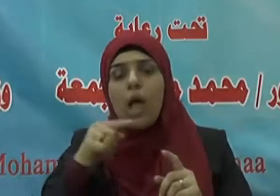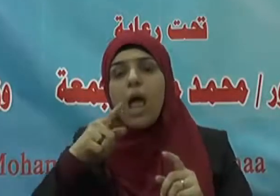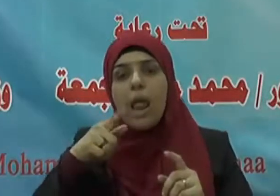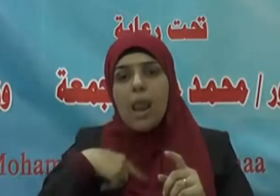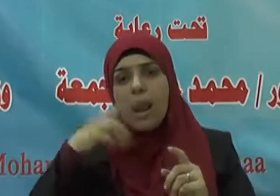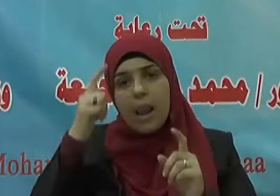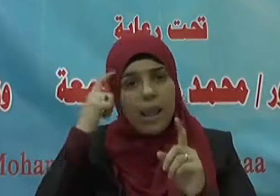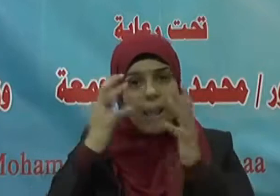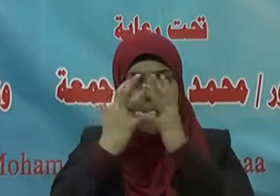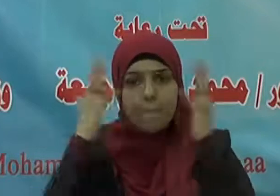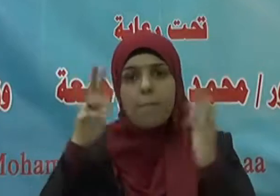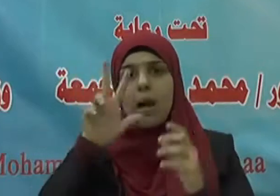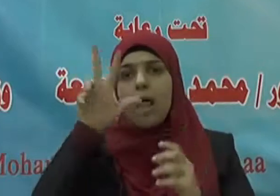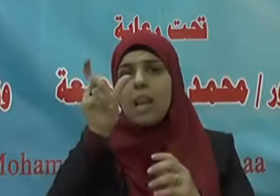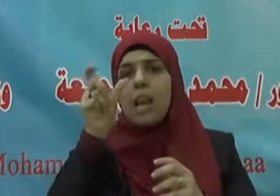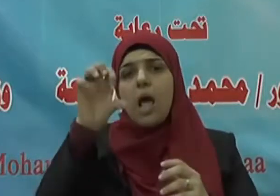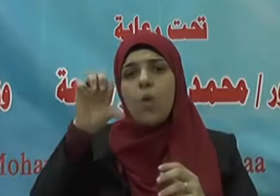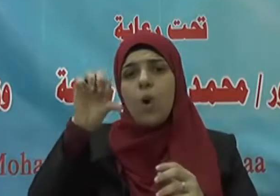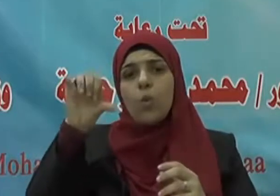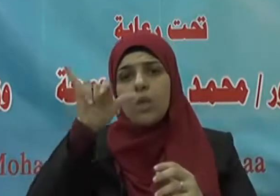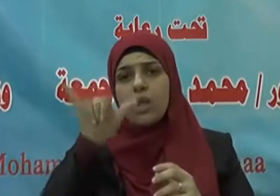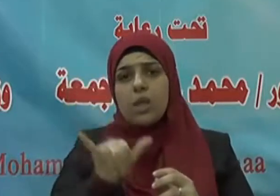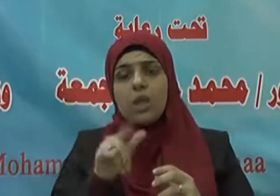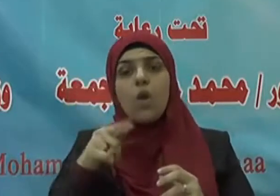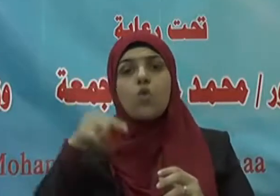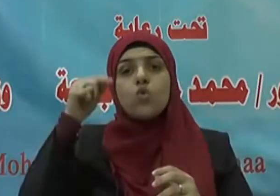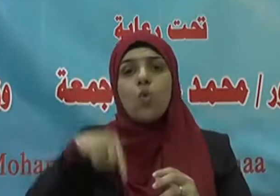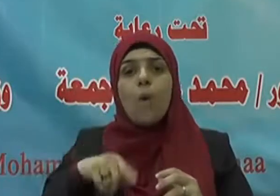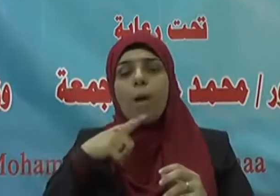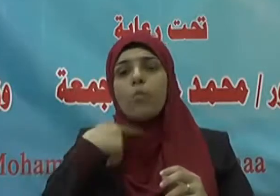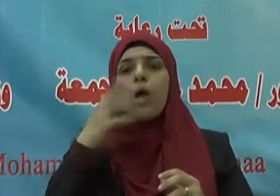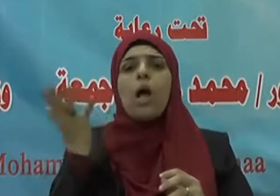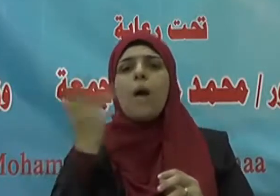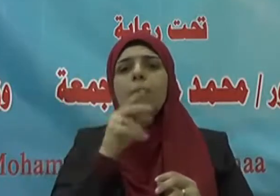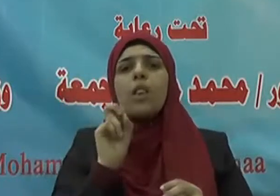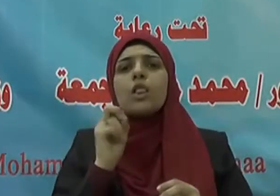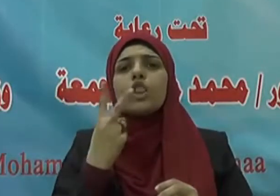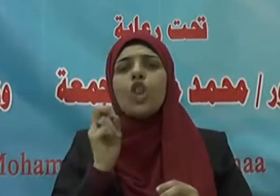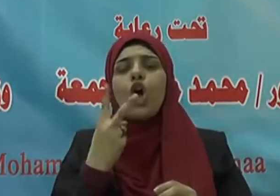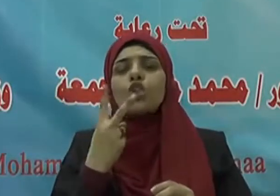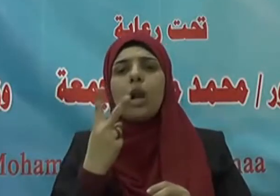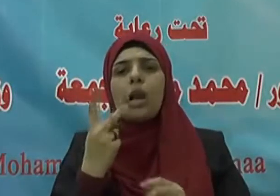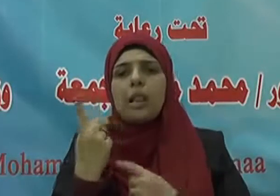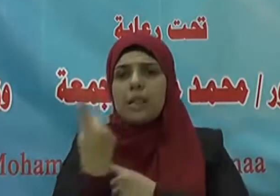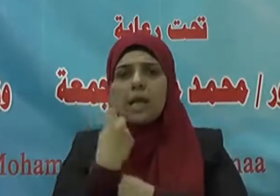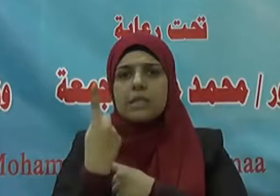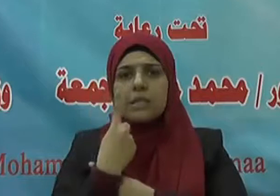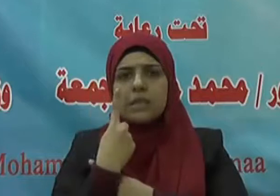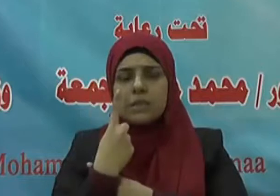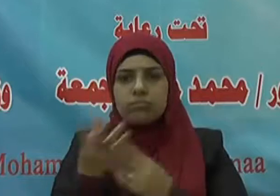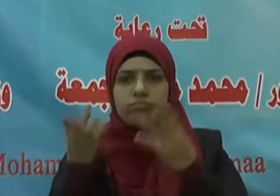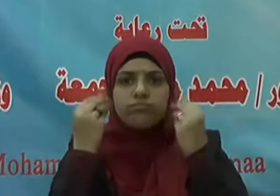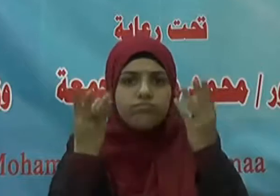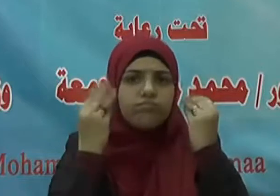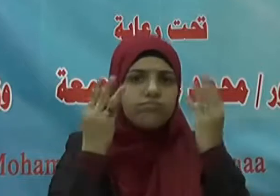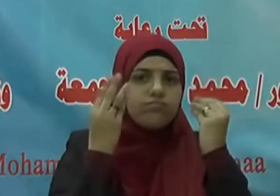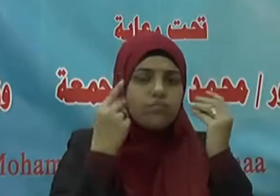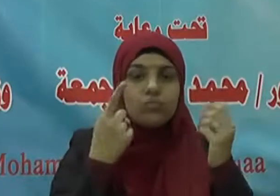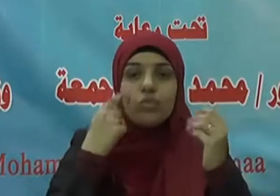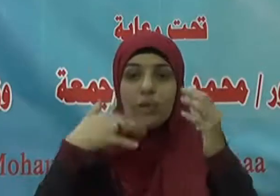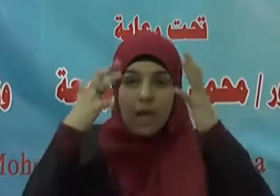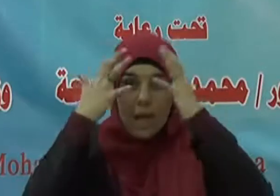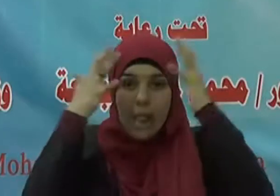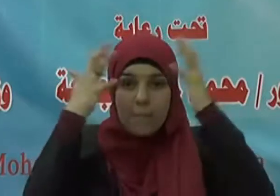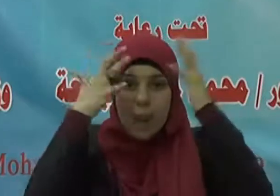الإمام النووي يحضر في اليوم إثني عشر درسا كما